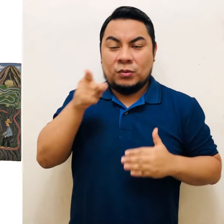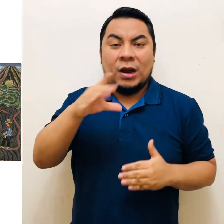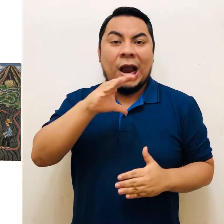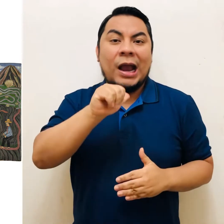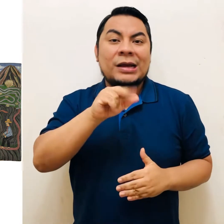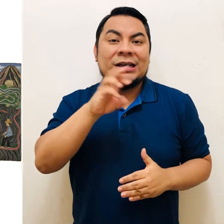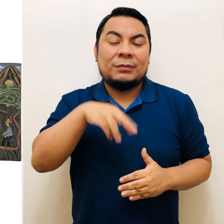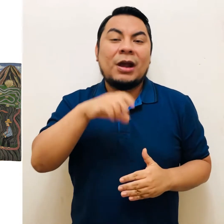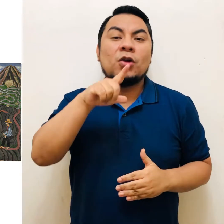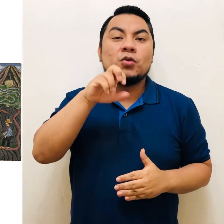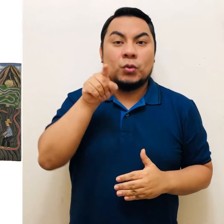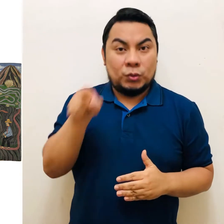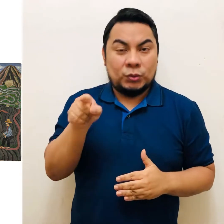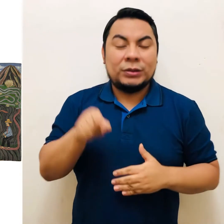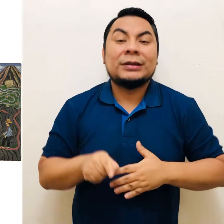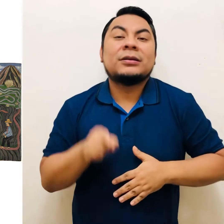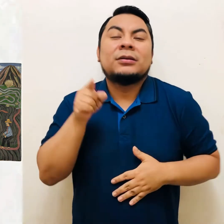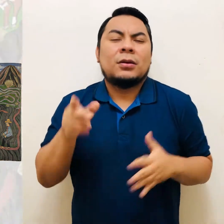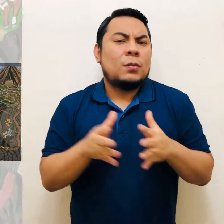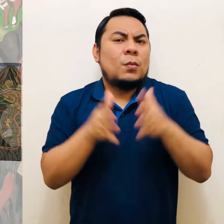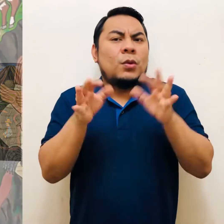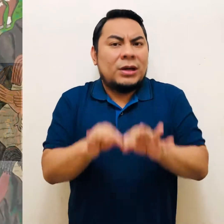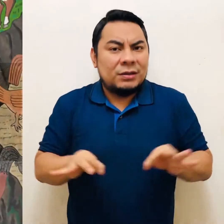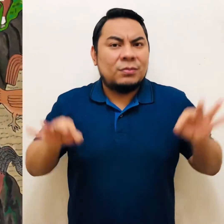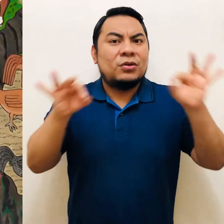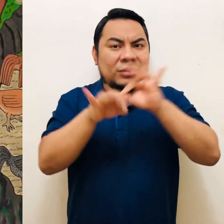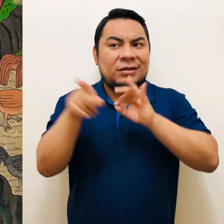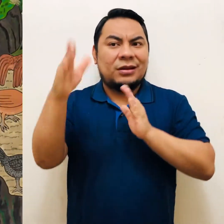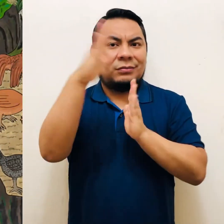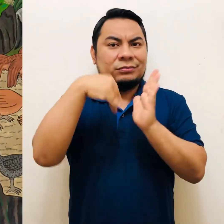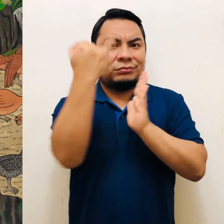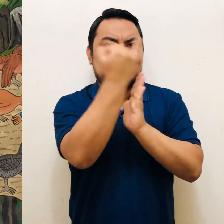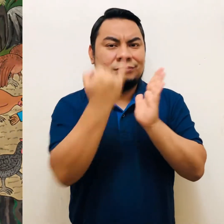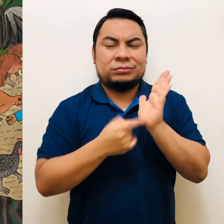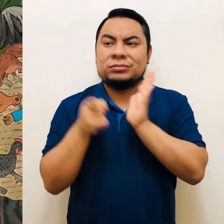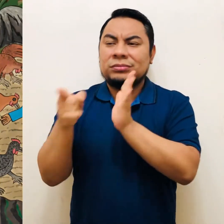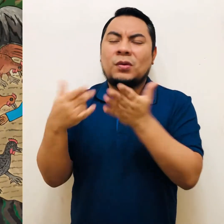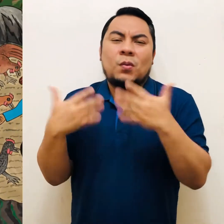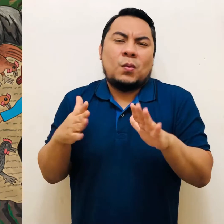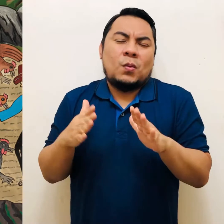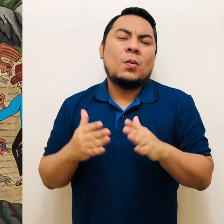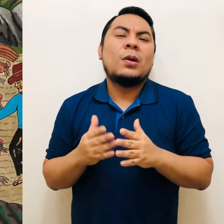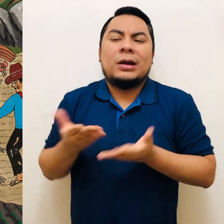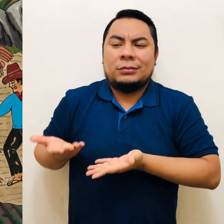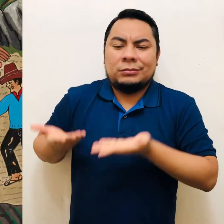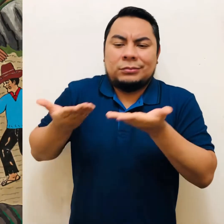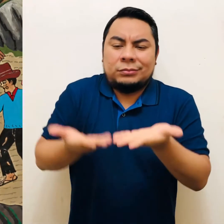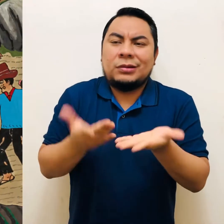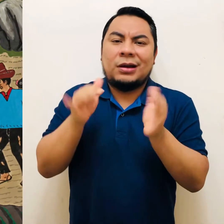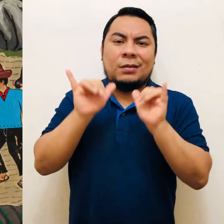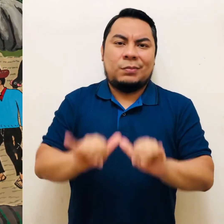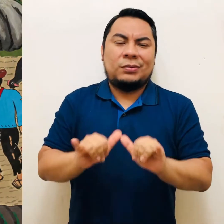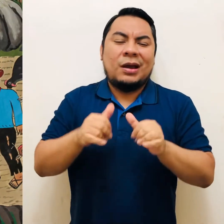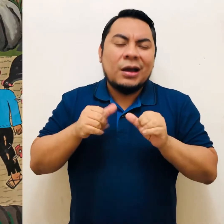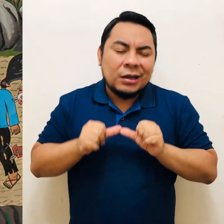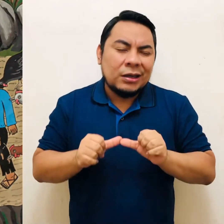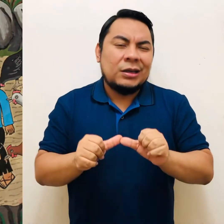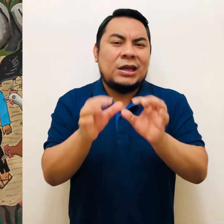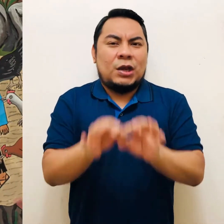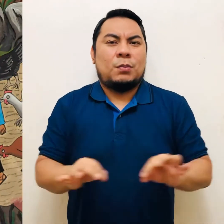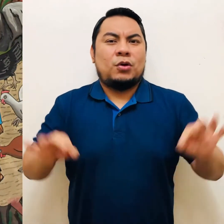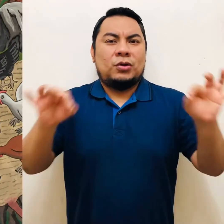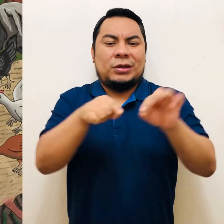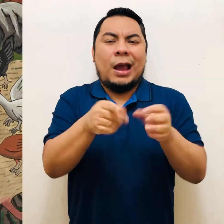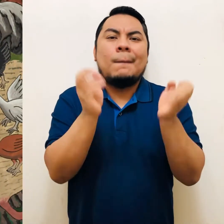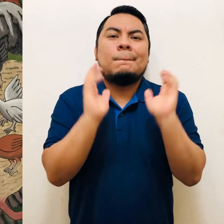Carmelón Barrucal Ebanán es muy importante. Nos han dejado un legado muy grande para